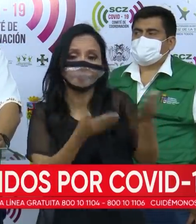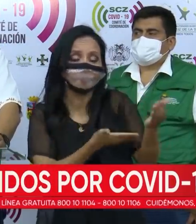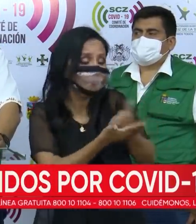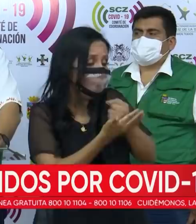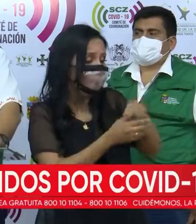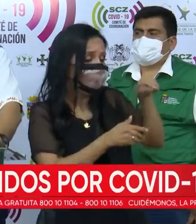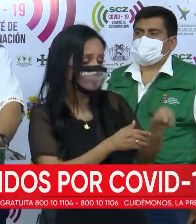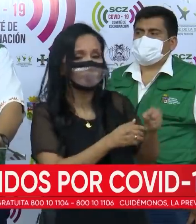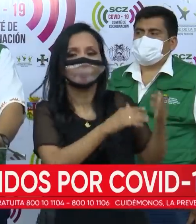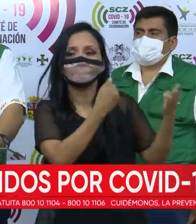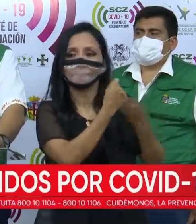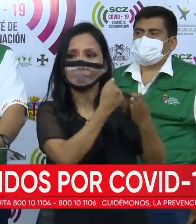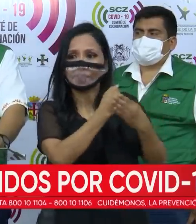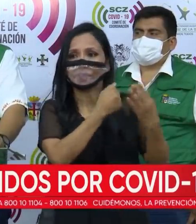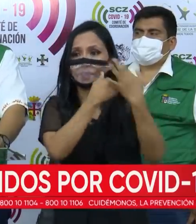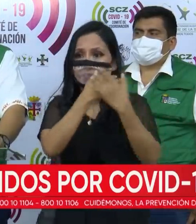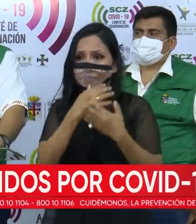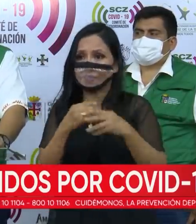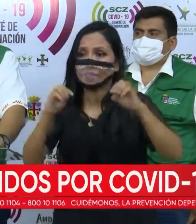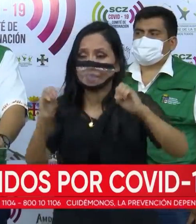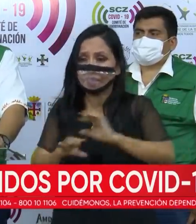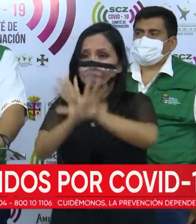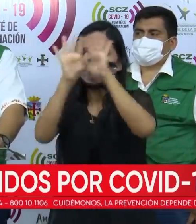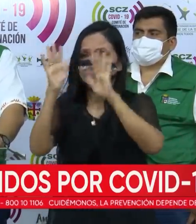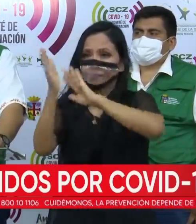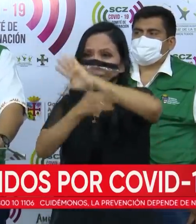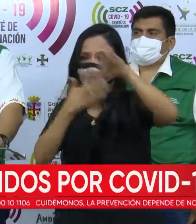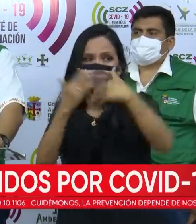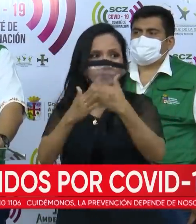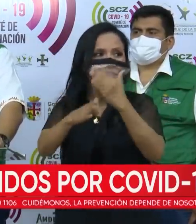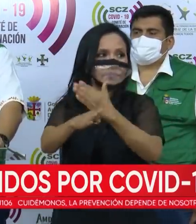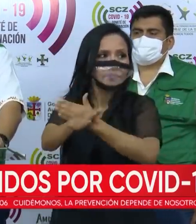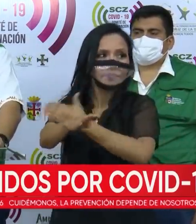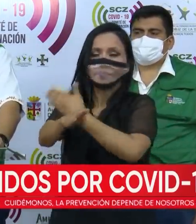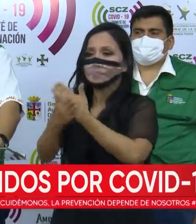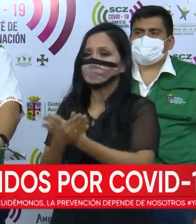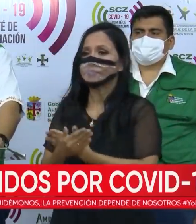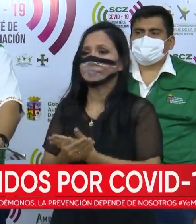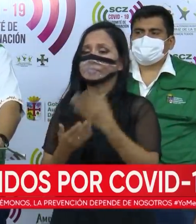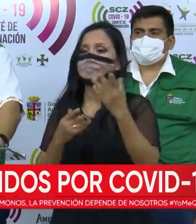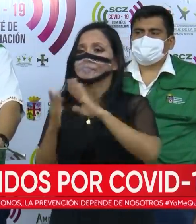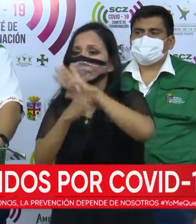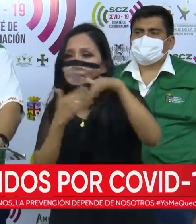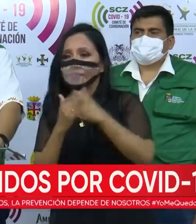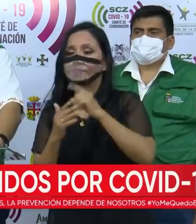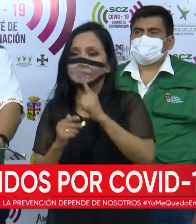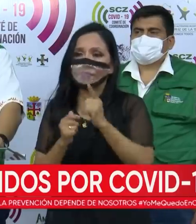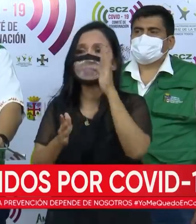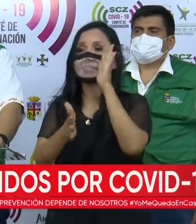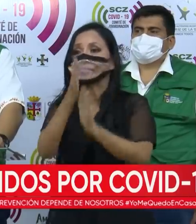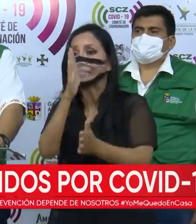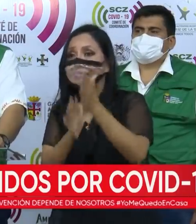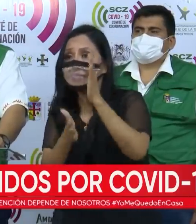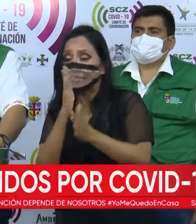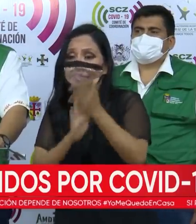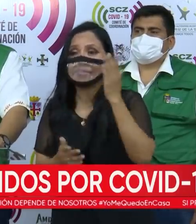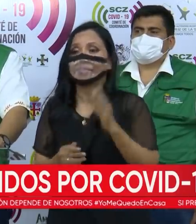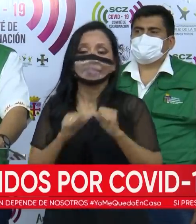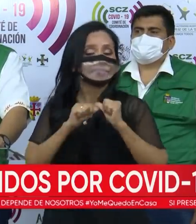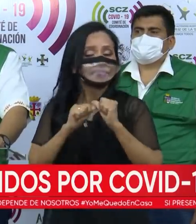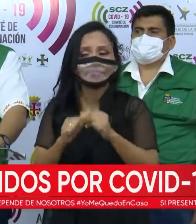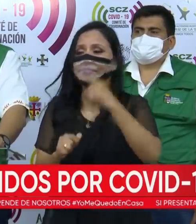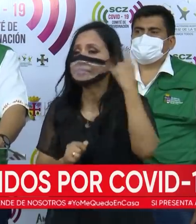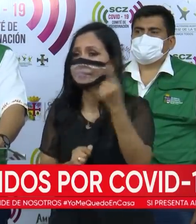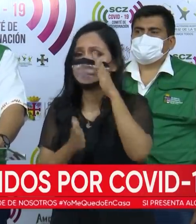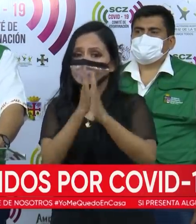Regional de Sangre, pero aclarando de que todos los procedimientos al sistema público son completamente gratuitos, y así va a seguir